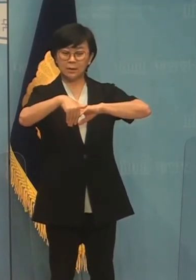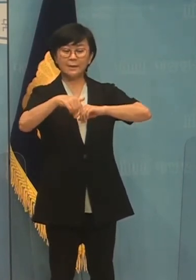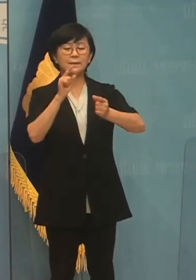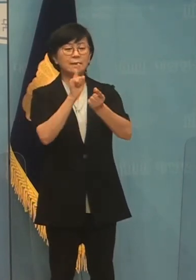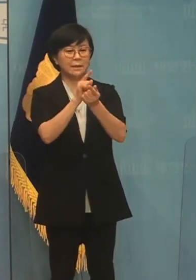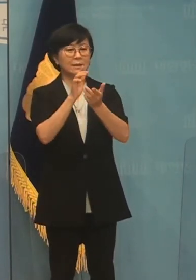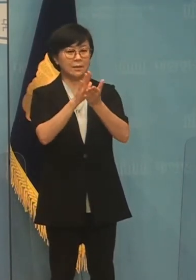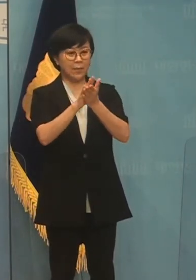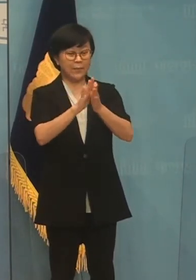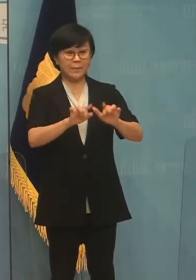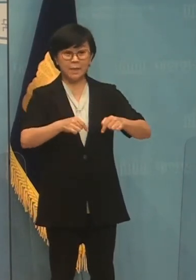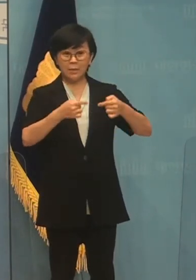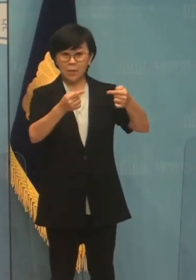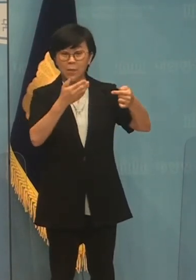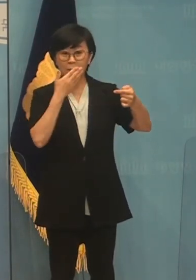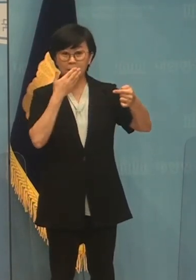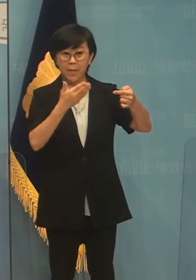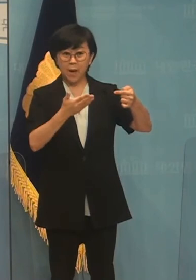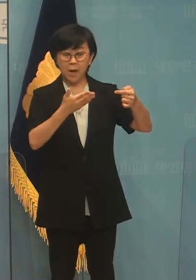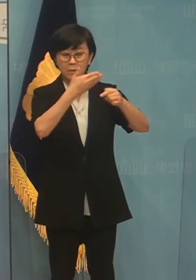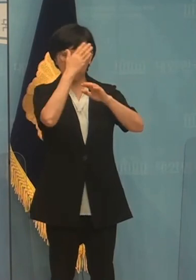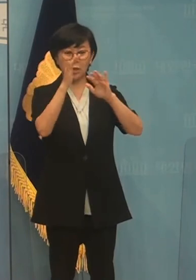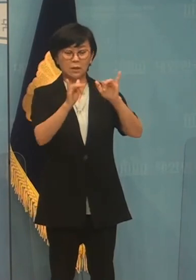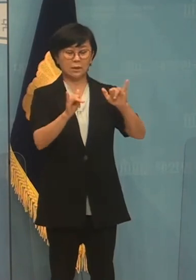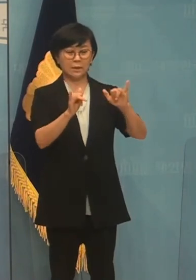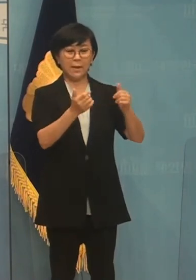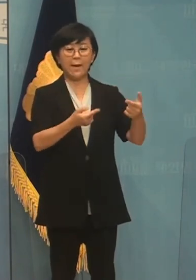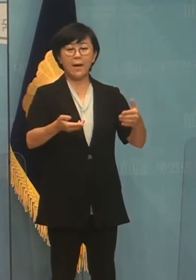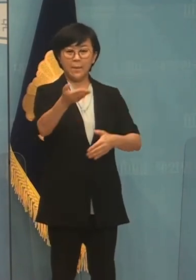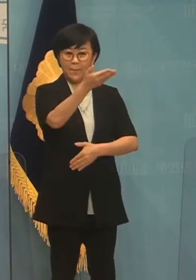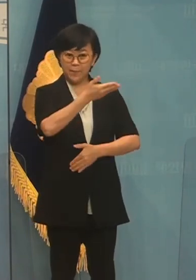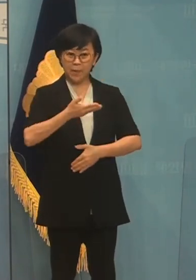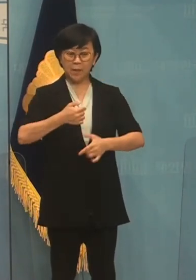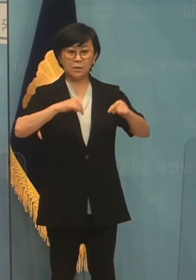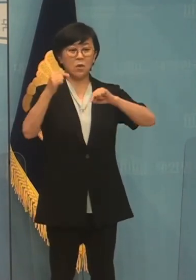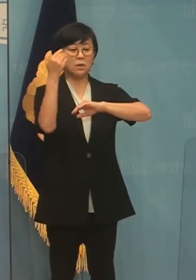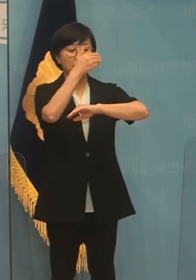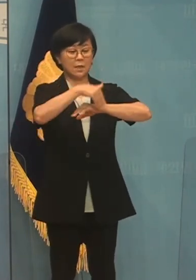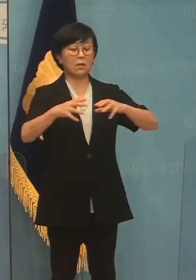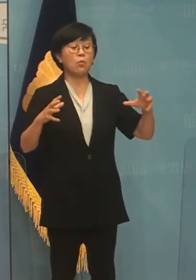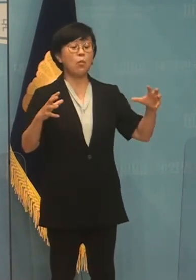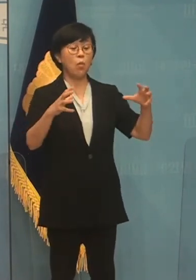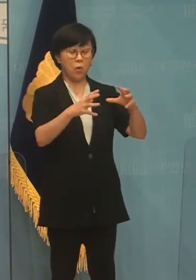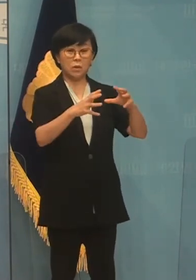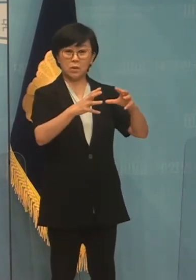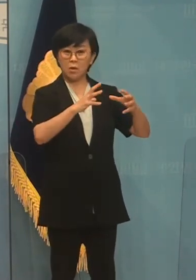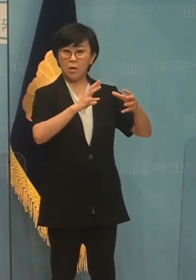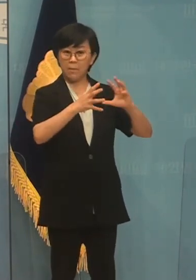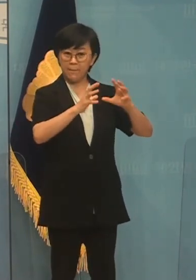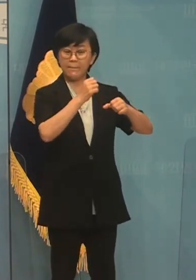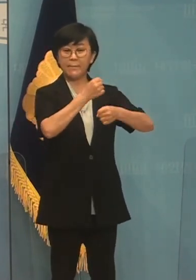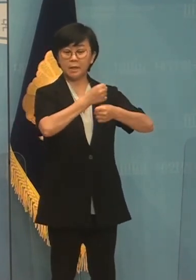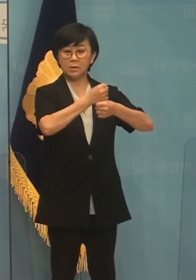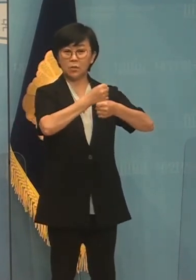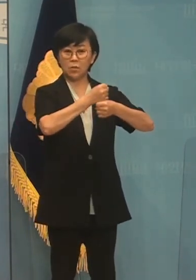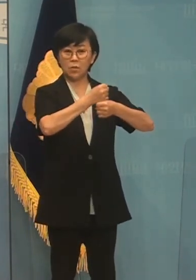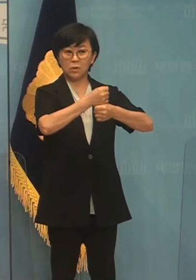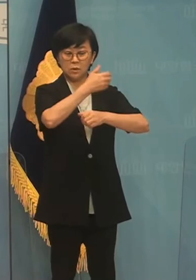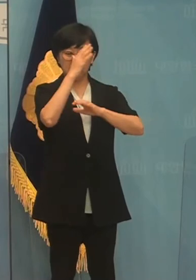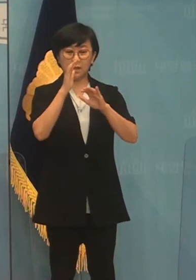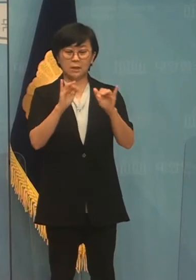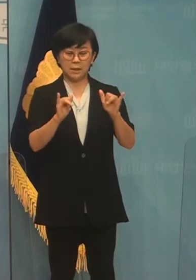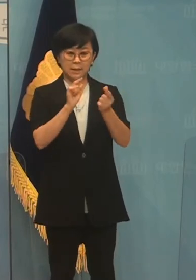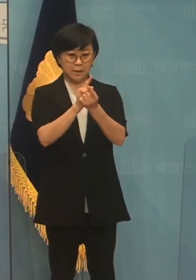낼 수 있도록 청년 감사자들과 함께 정책을 만들고 또 청년이 청년들이